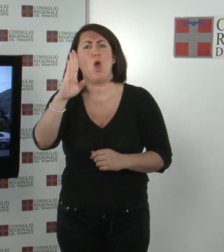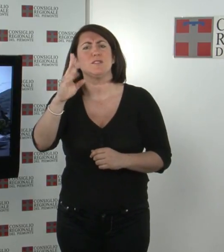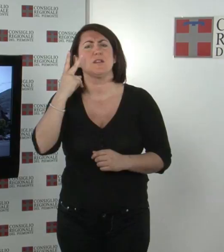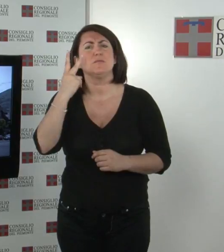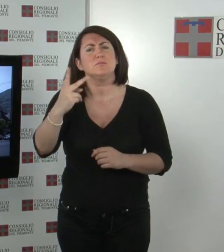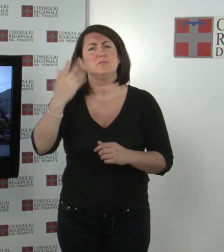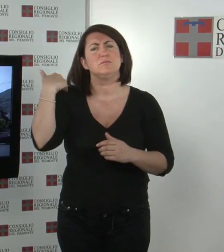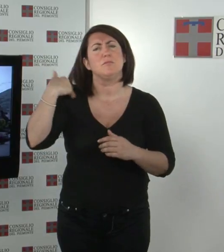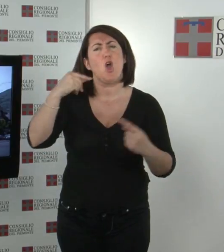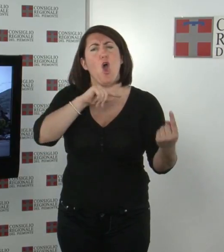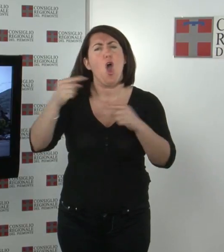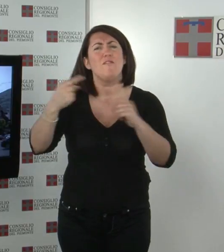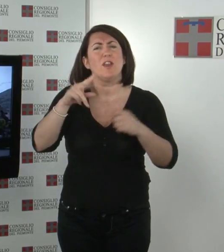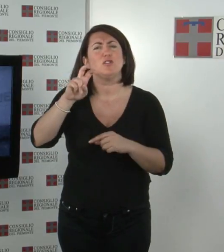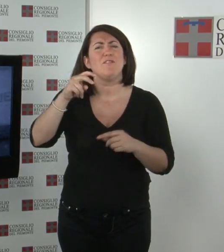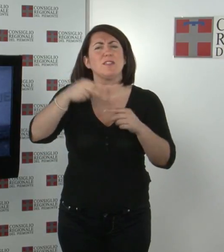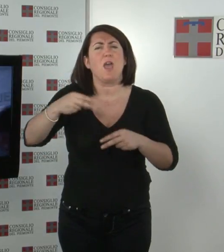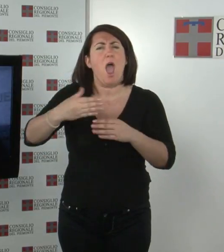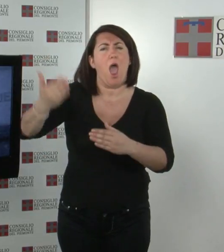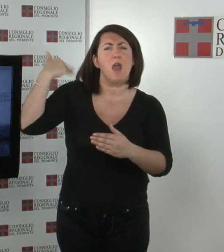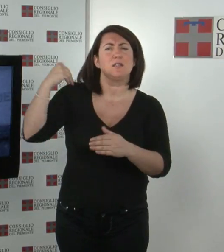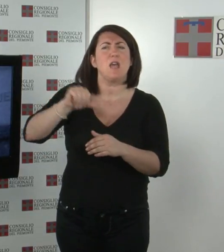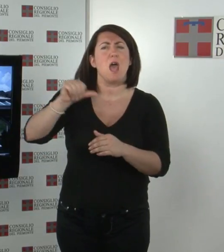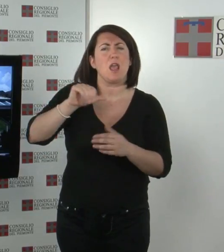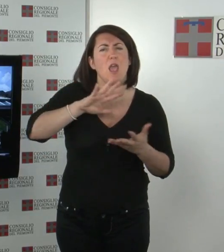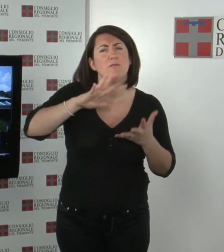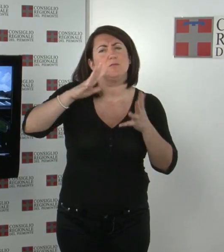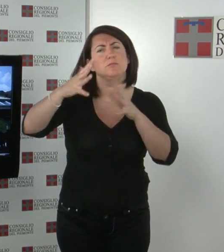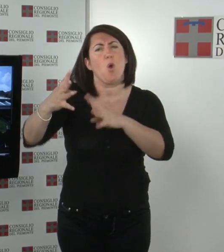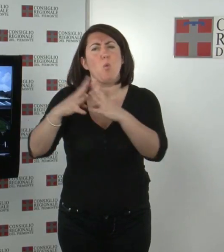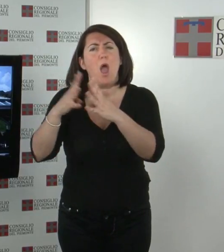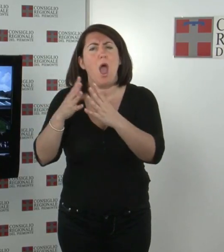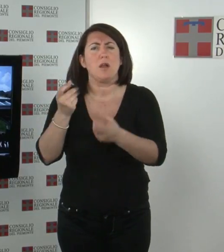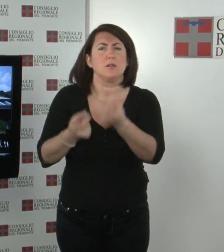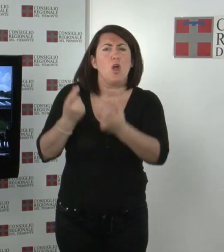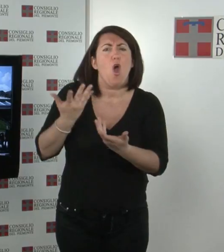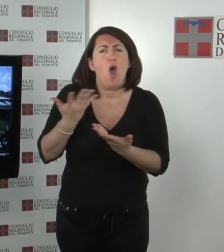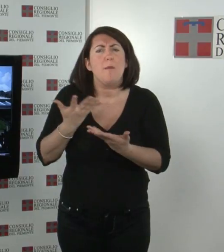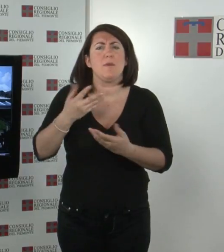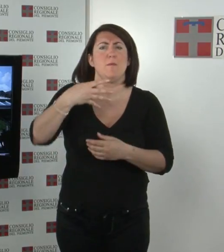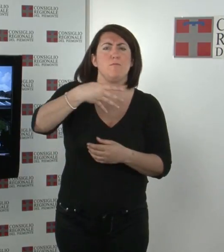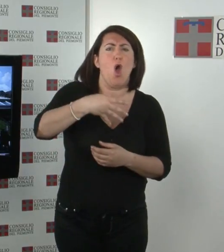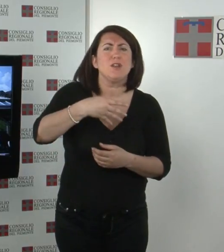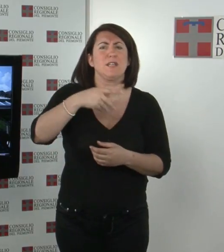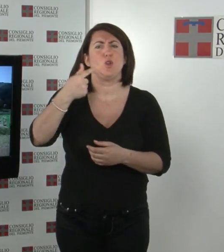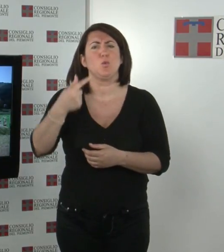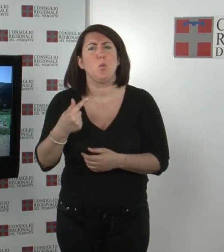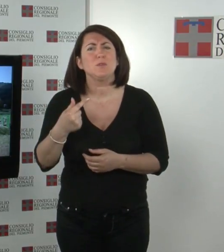20 anni dall'inizio dell'assedio di Sarajevo. L'itinerario prevede tappe a Mostar e a Tuzla, a Zebrenica, enclave e teatro del